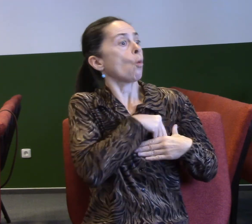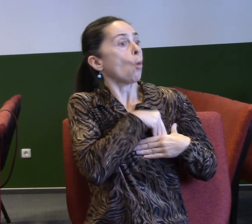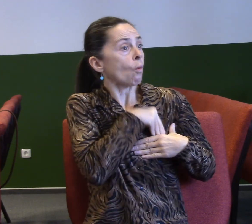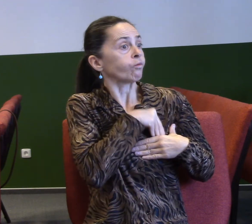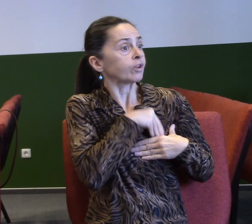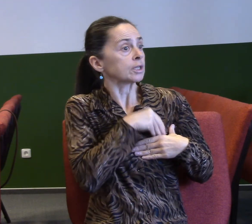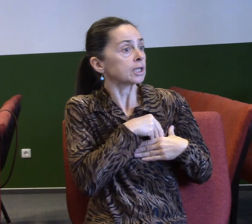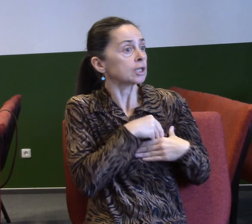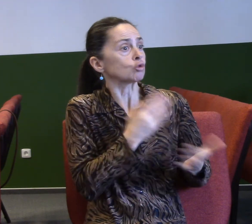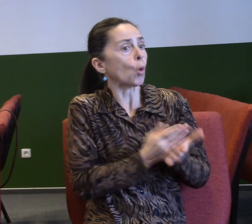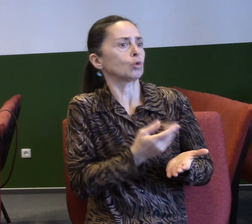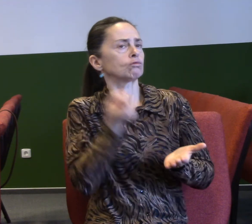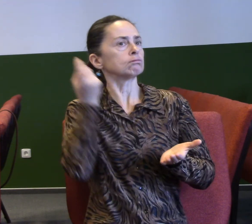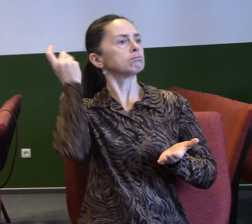že už dopředu předpokládám, že to je takhle.